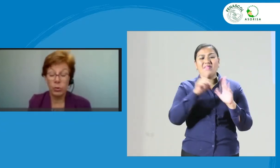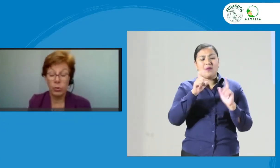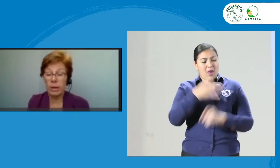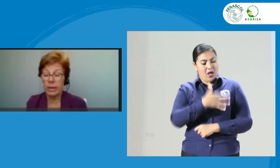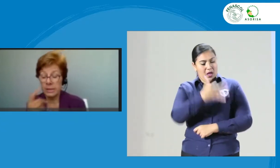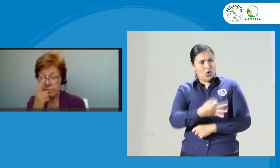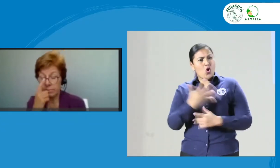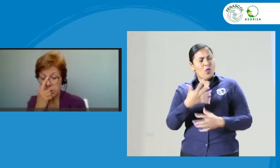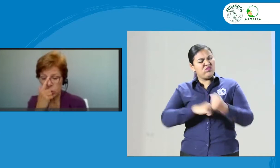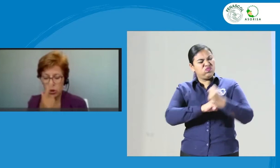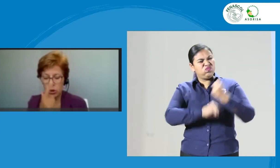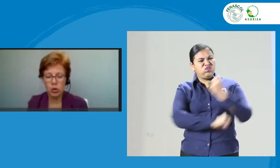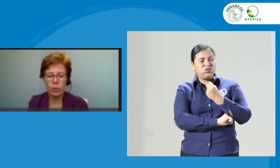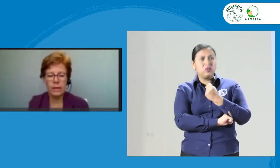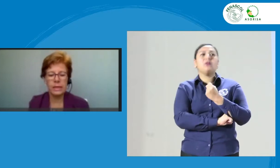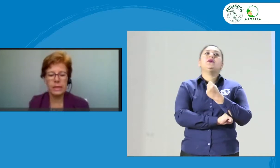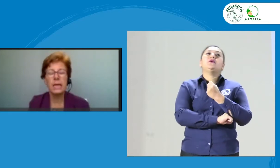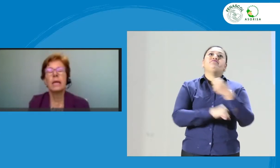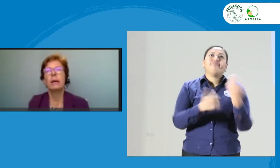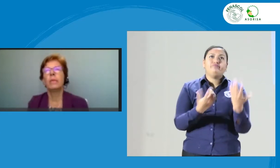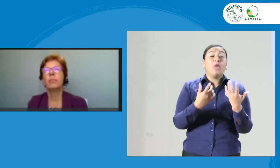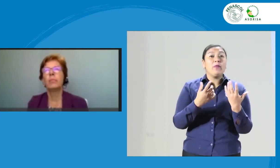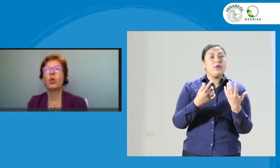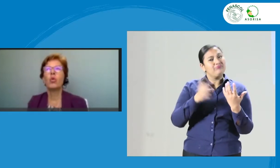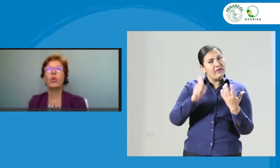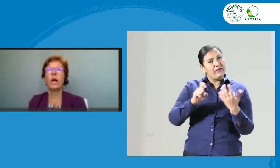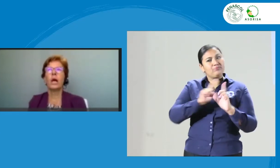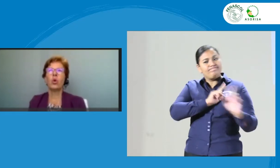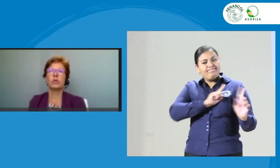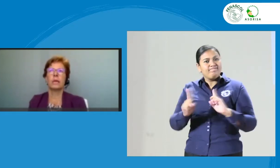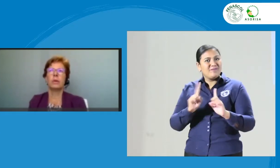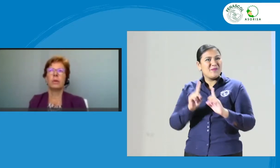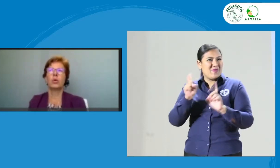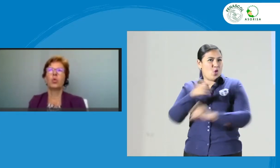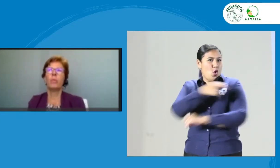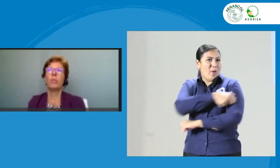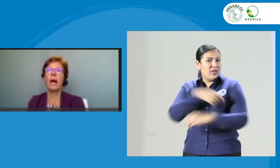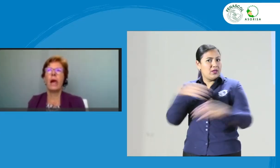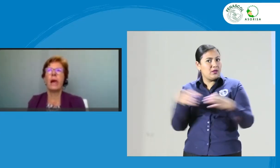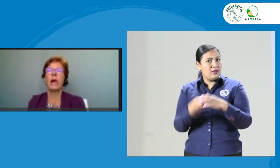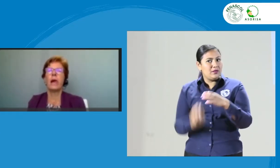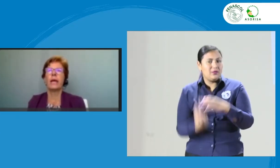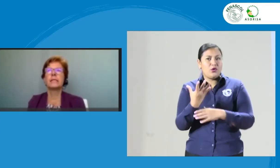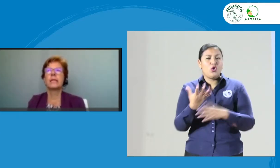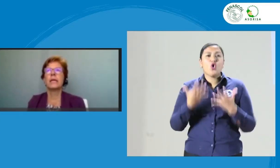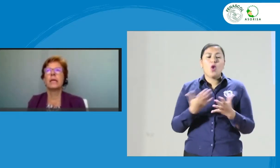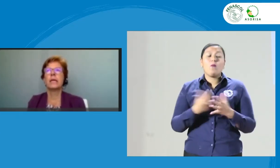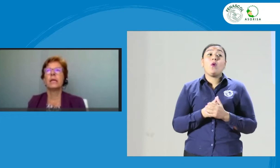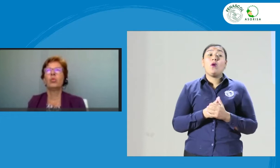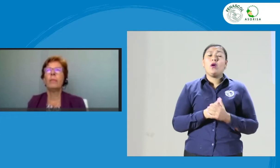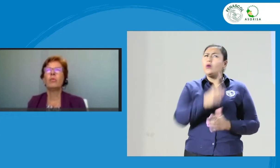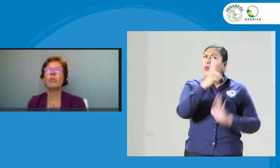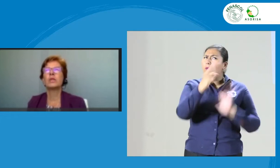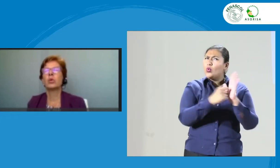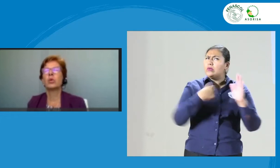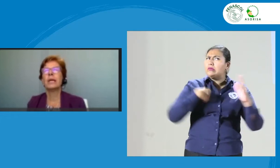ejemplo, la participación de estos comités. Me preocupa una cosa, me preocupa es que en una profesión